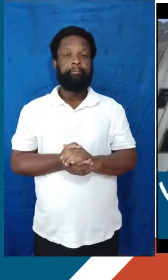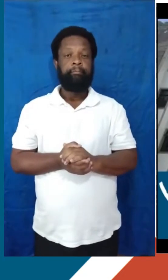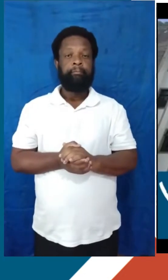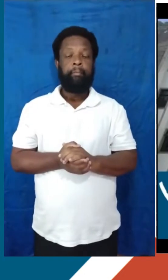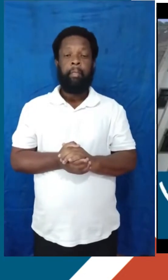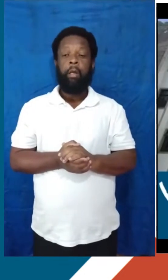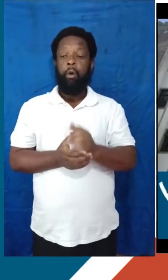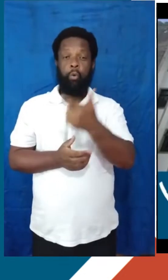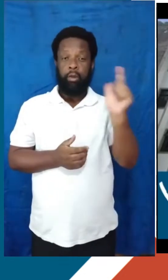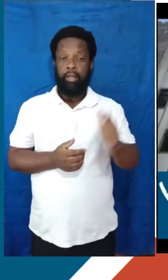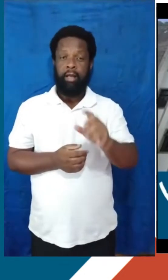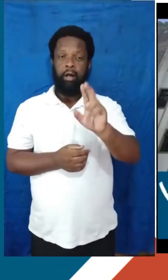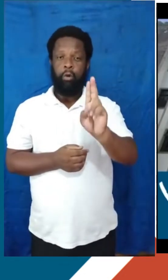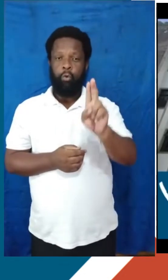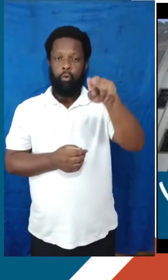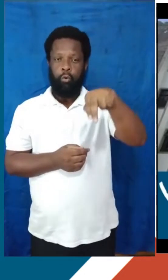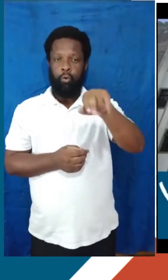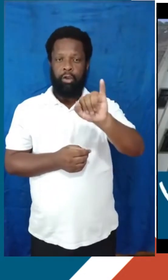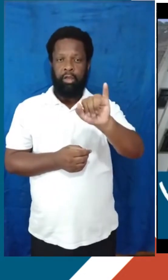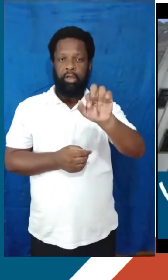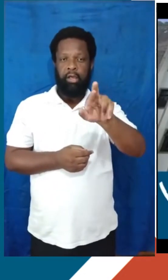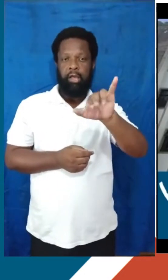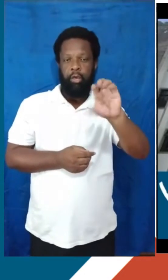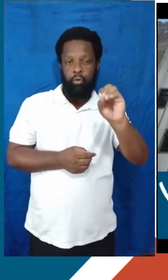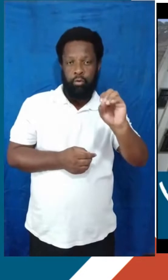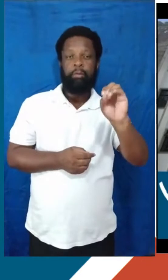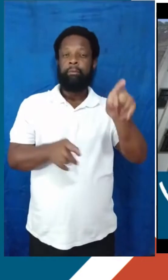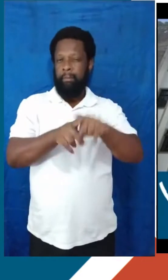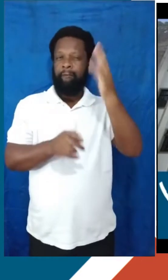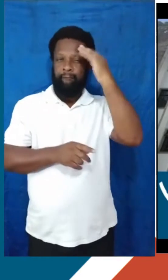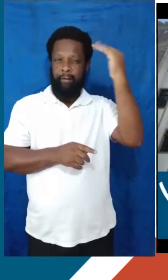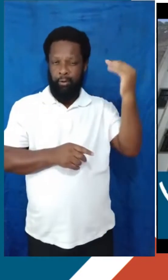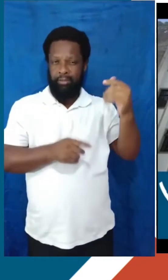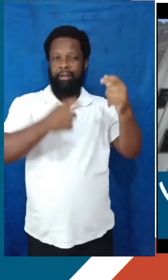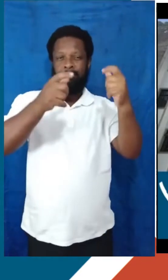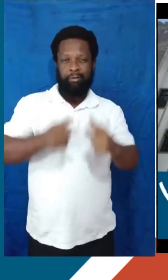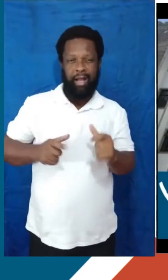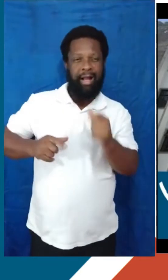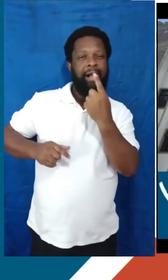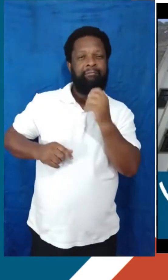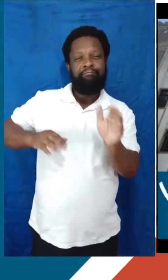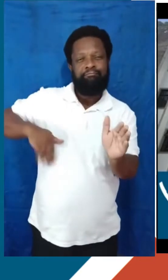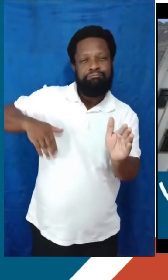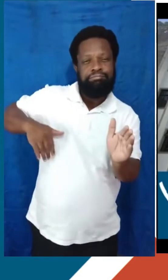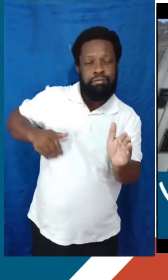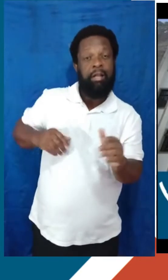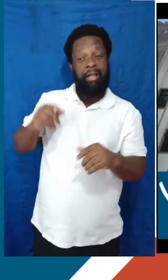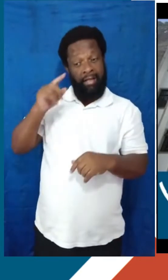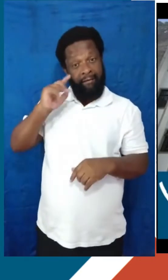A Unirio, a Universidade Federal do Estado do Rio de Janeiro, também bastante conhecida, fica na Urca, ali na Praia Vermelha, na Zona Sul do Rio de Janeiro,